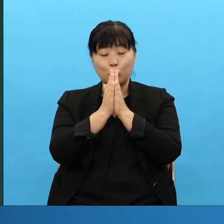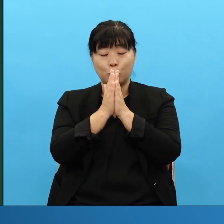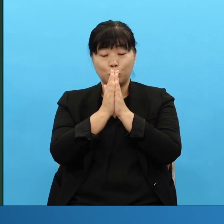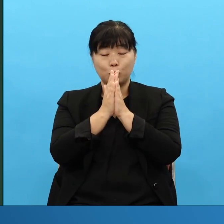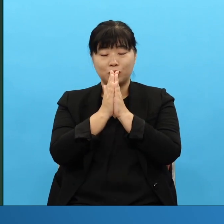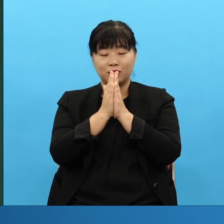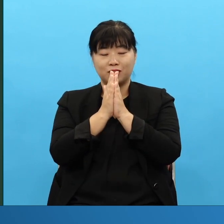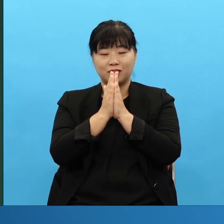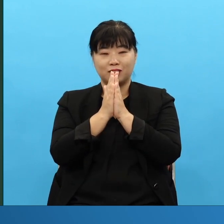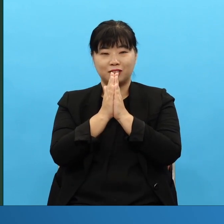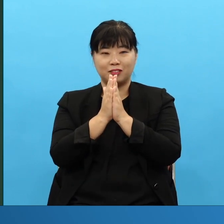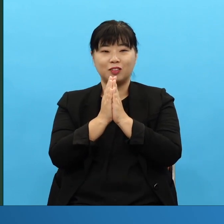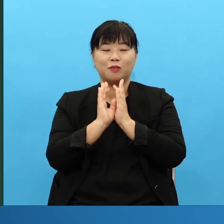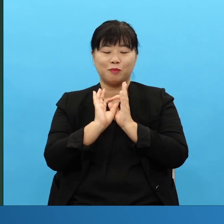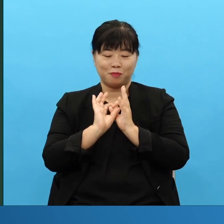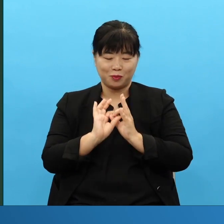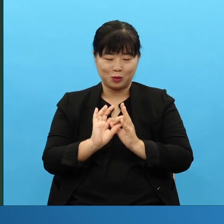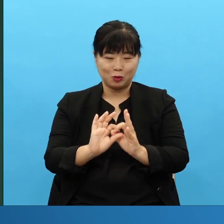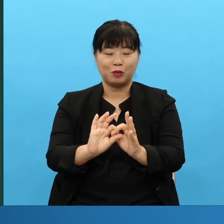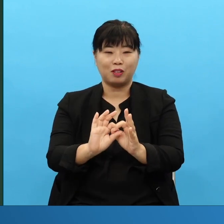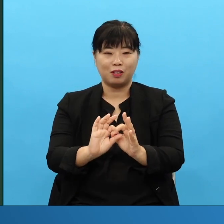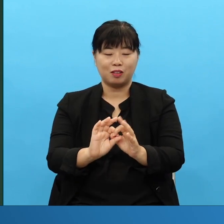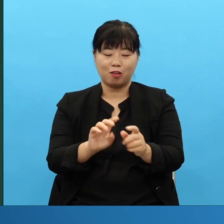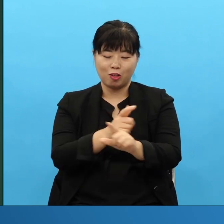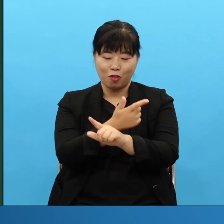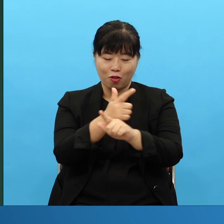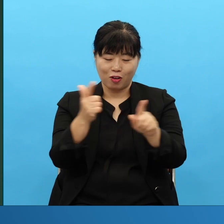我们长老人应该平安地在祷告的重要的祝福里开始一起